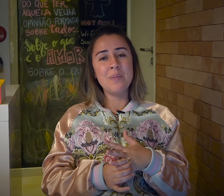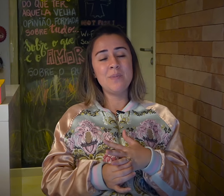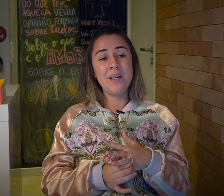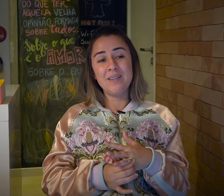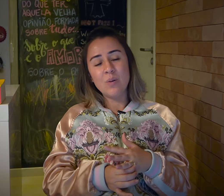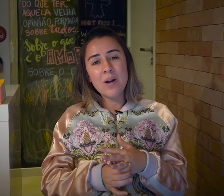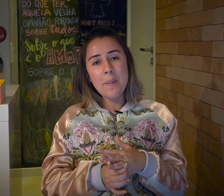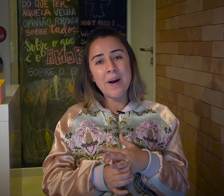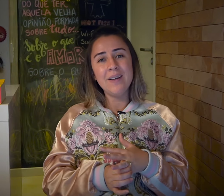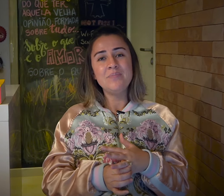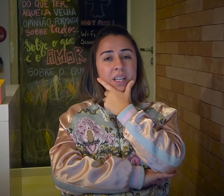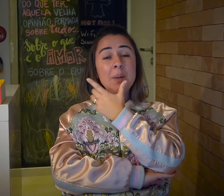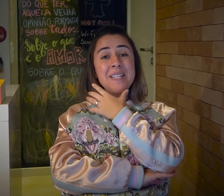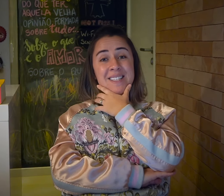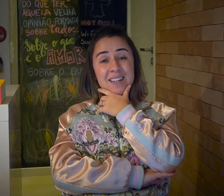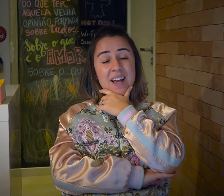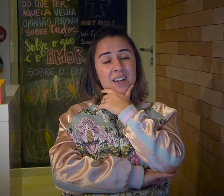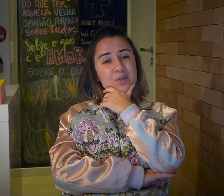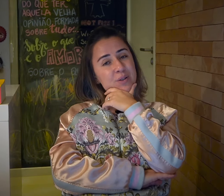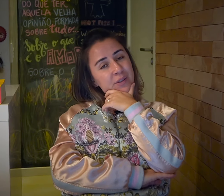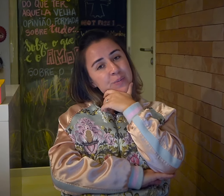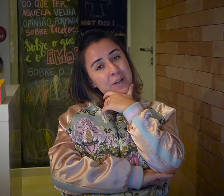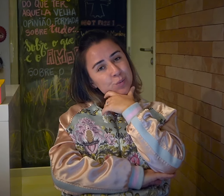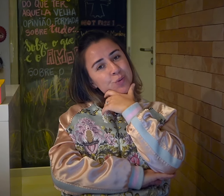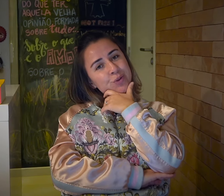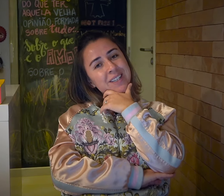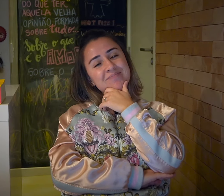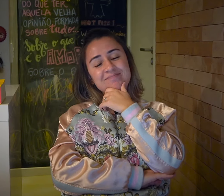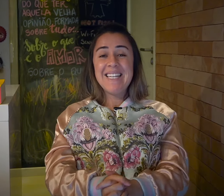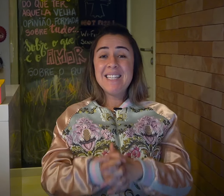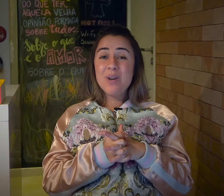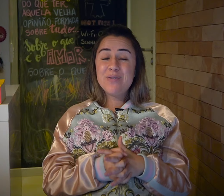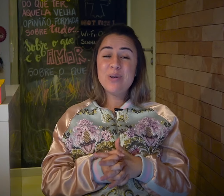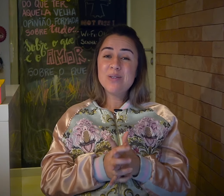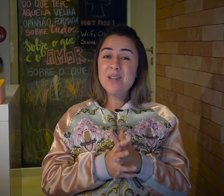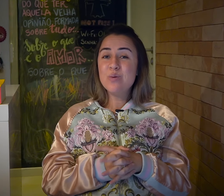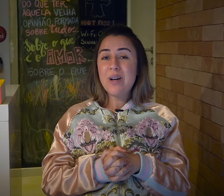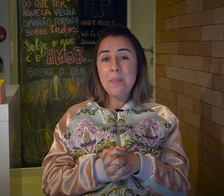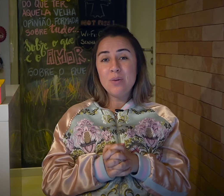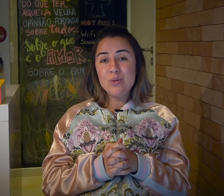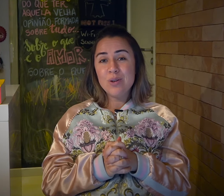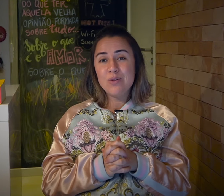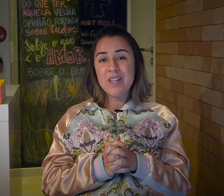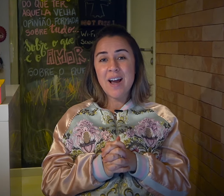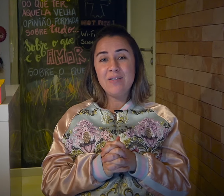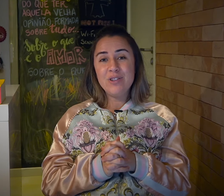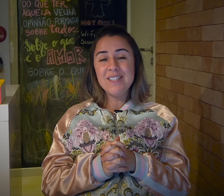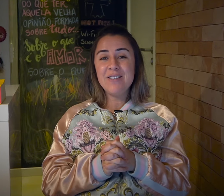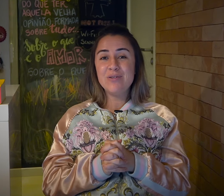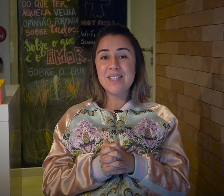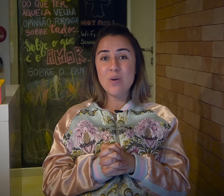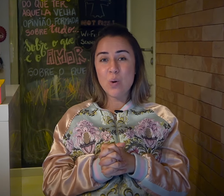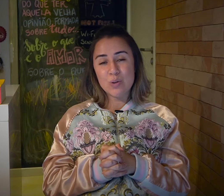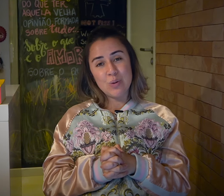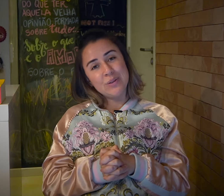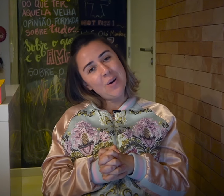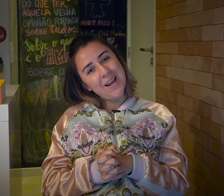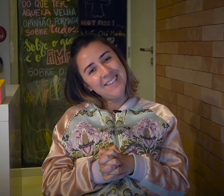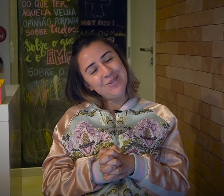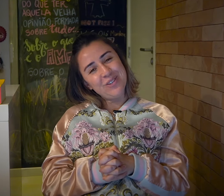Mas pra qualquer pai que precisa criar aí os seus filhos para o mundo, né? Então esse foi o nosso segundo capítulo de Onde da Árvore. Se você gostou, dá um like no vídeo